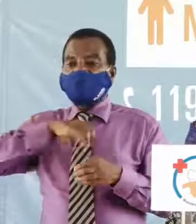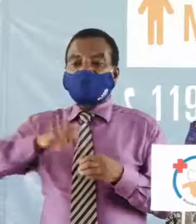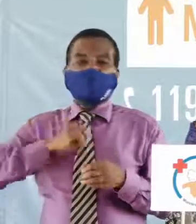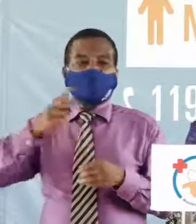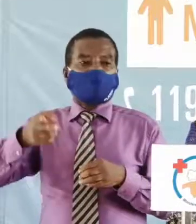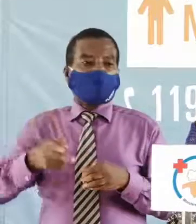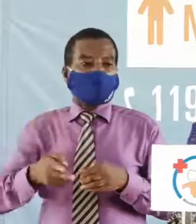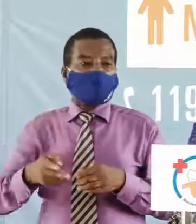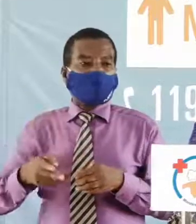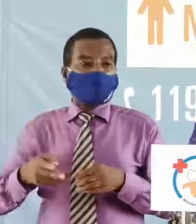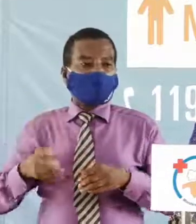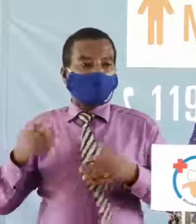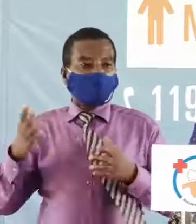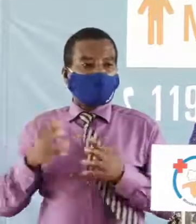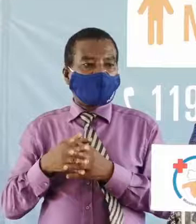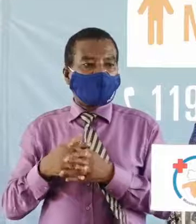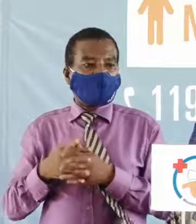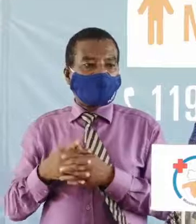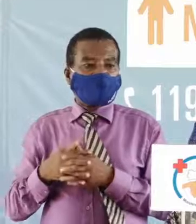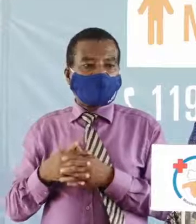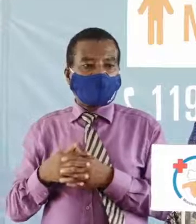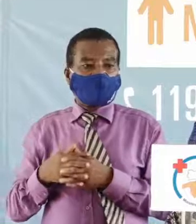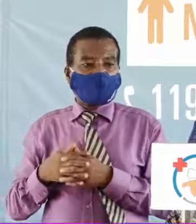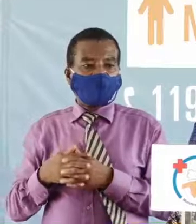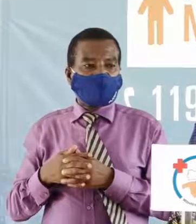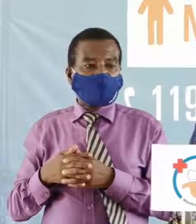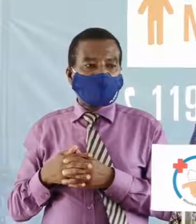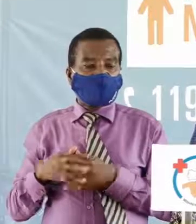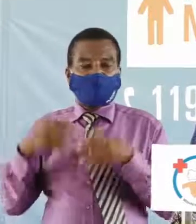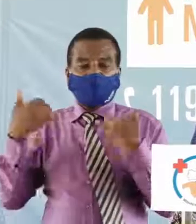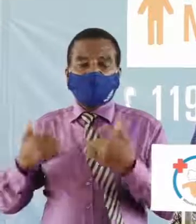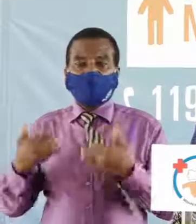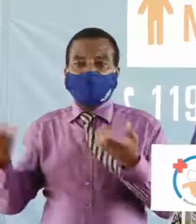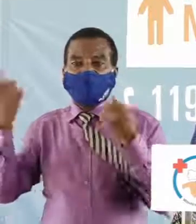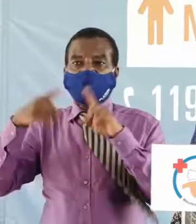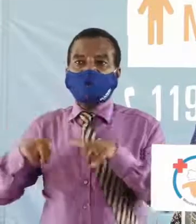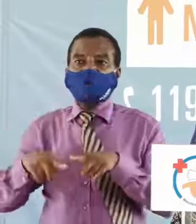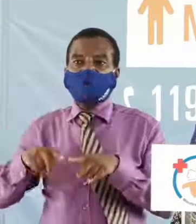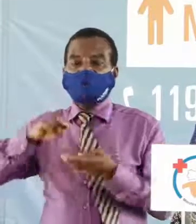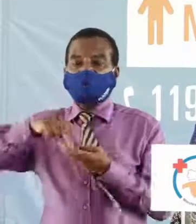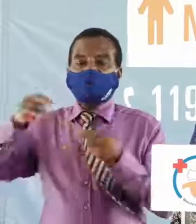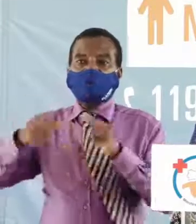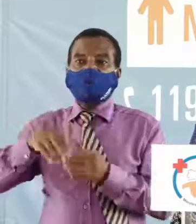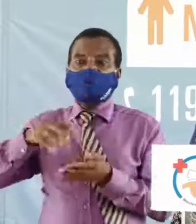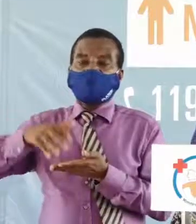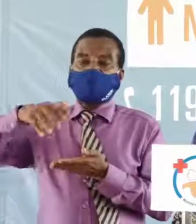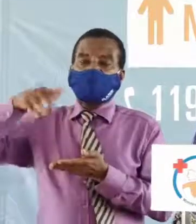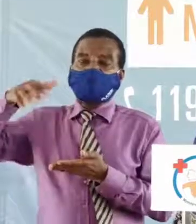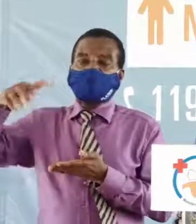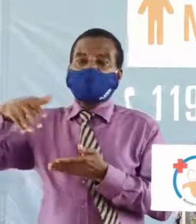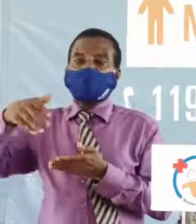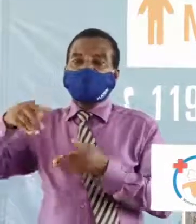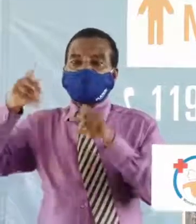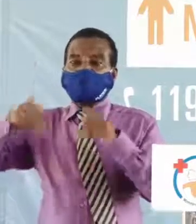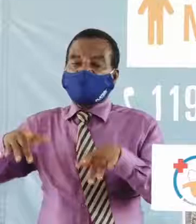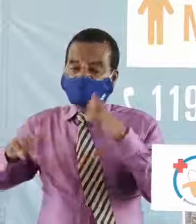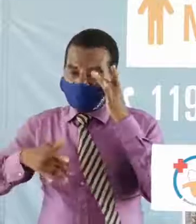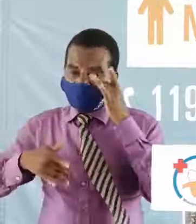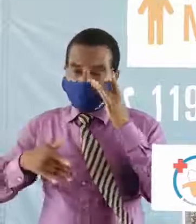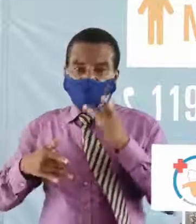vous allez peut-être repréciser votre pensée maintenant qu'entre au nombre croissant de cas positifs